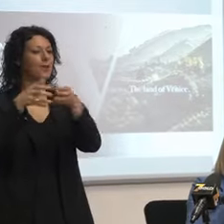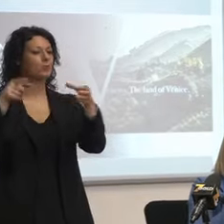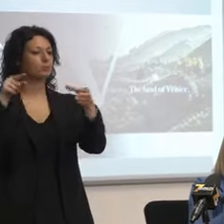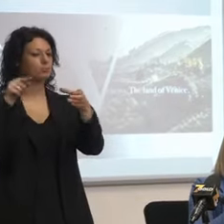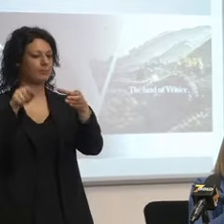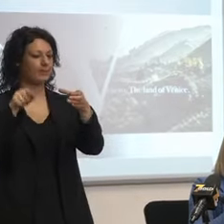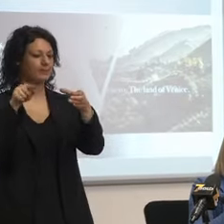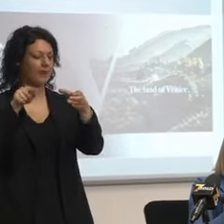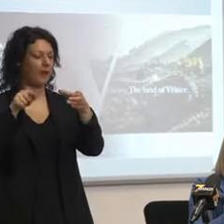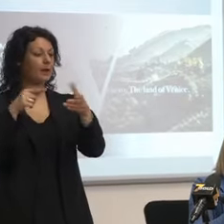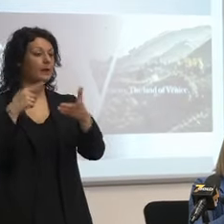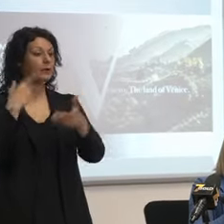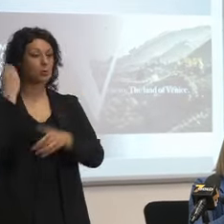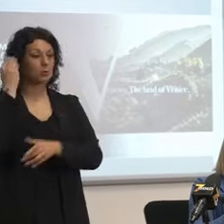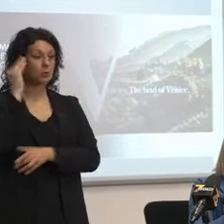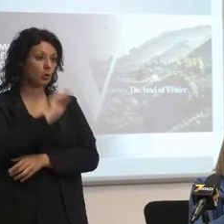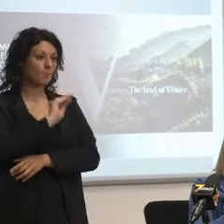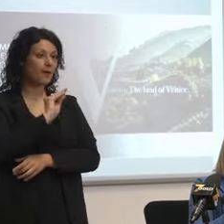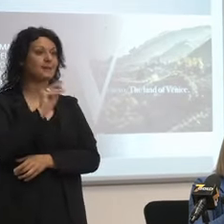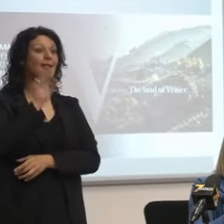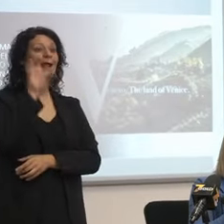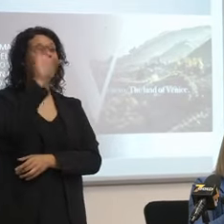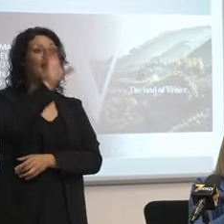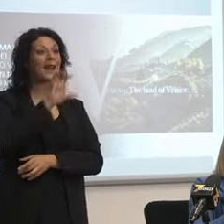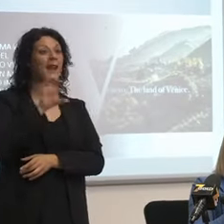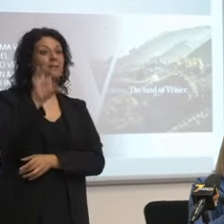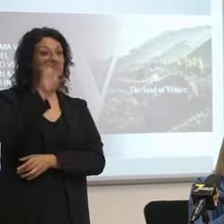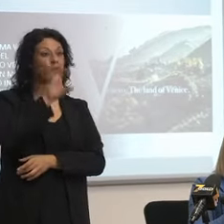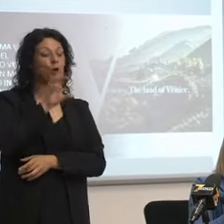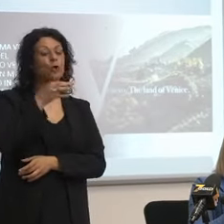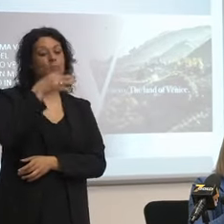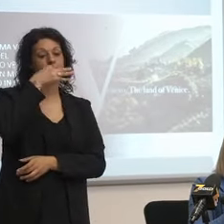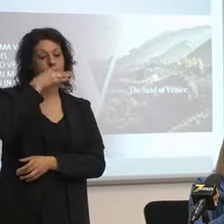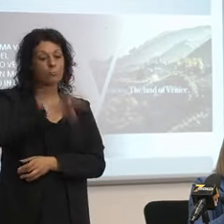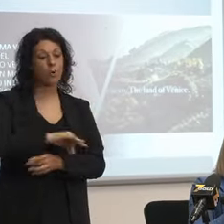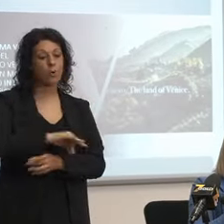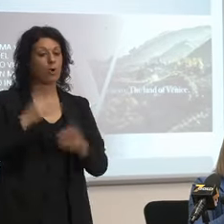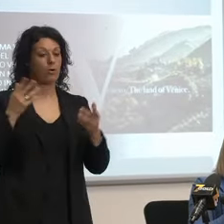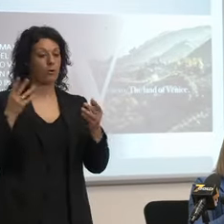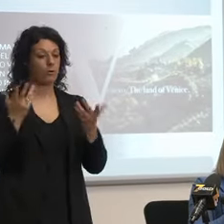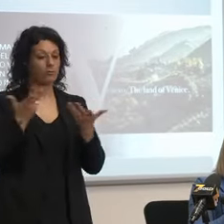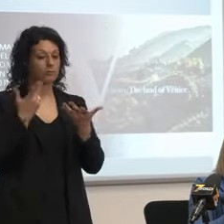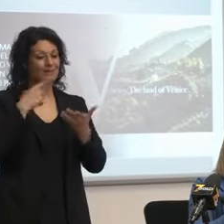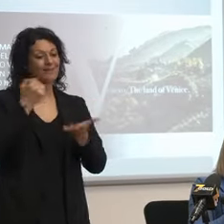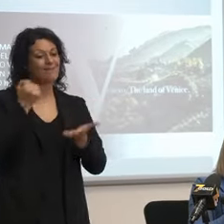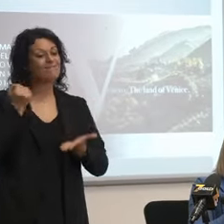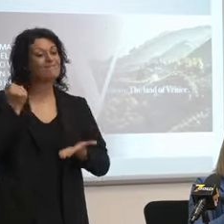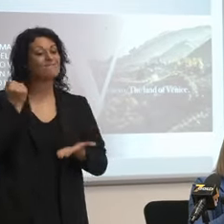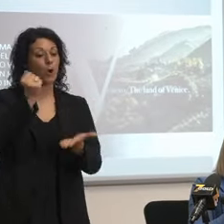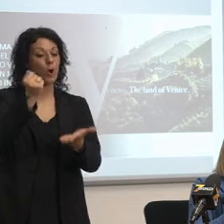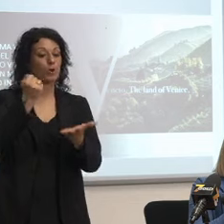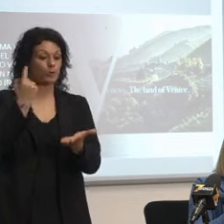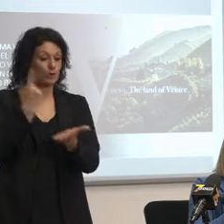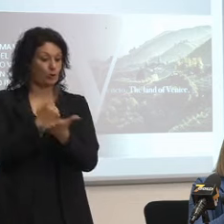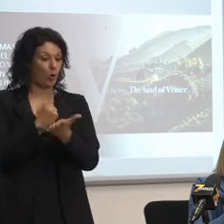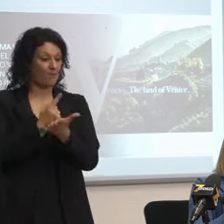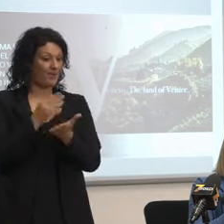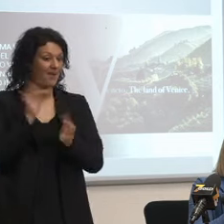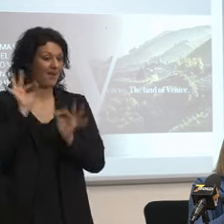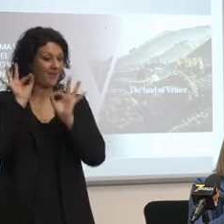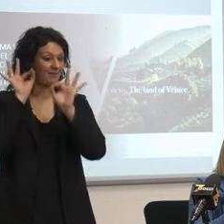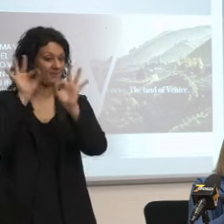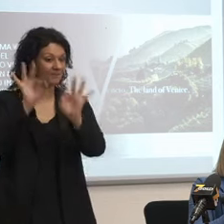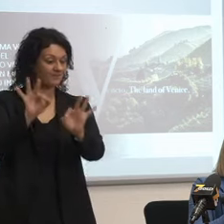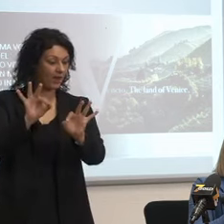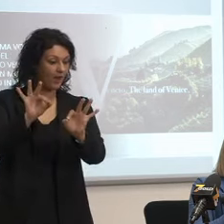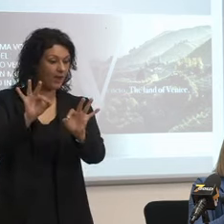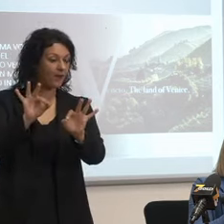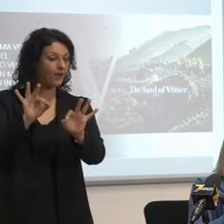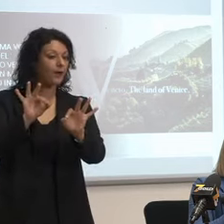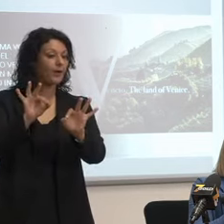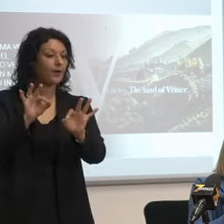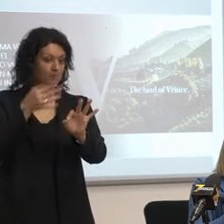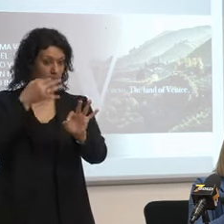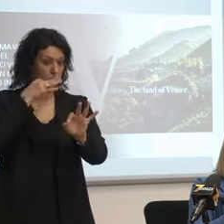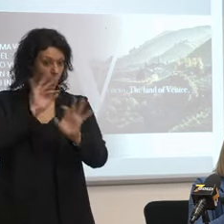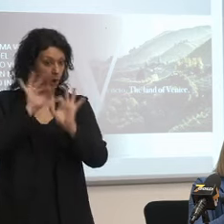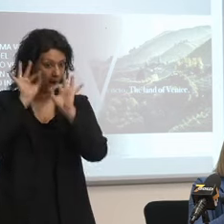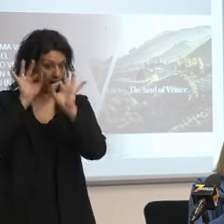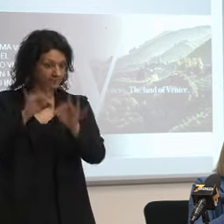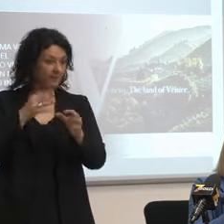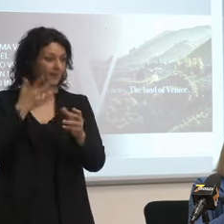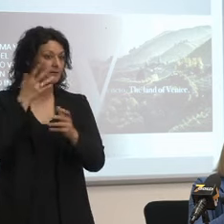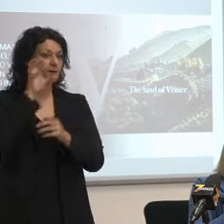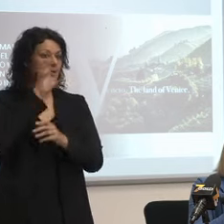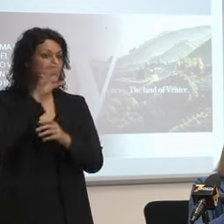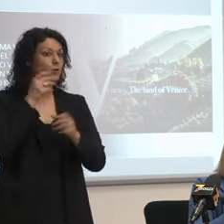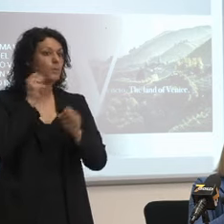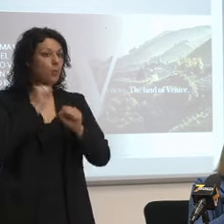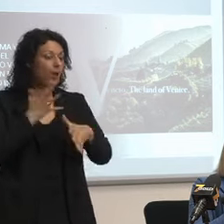possibilità di fare arrivare insomma quei fondi promessi insomma gli aiuti a questi operatori grazie